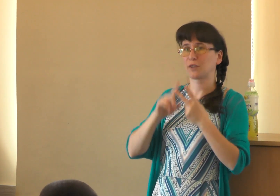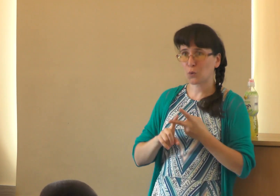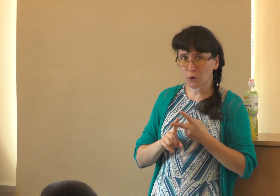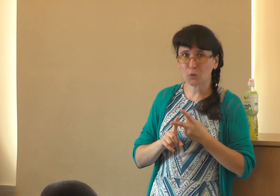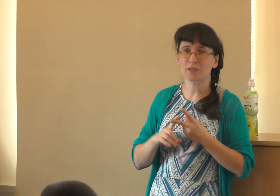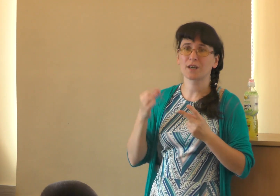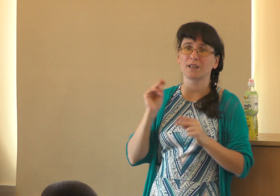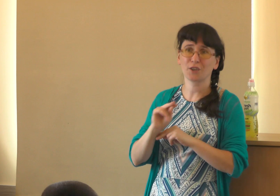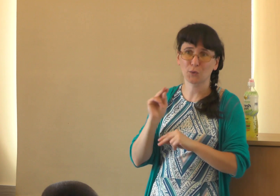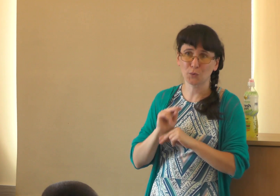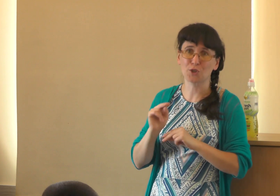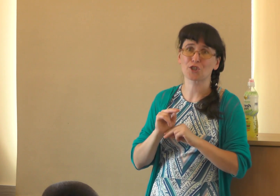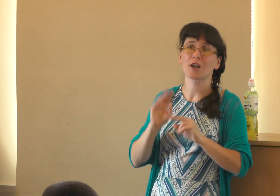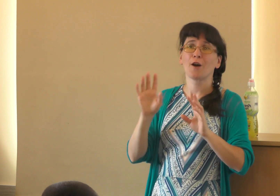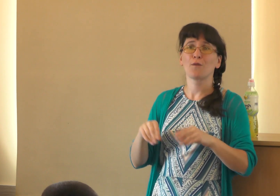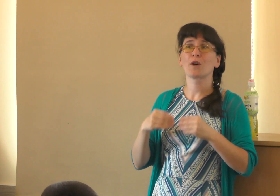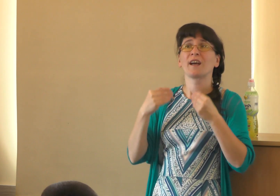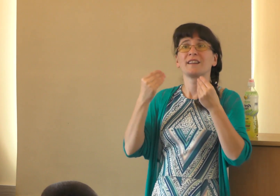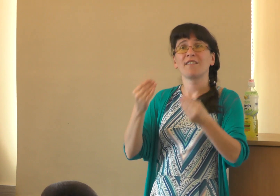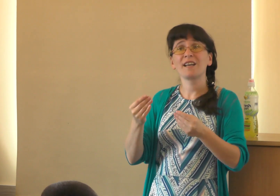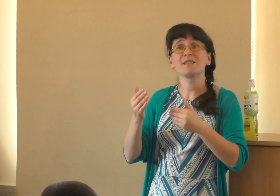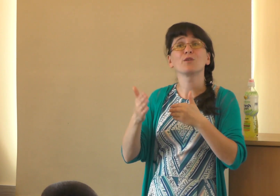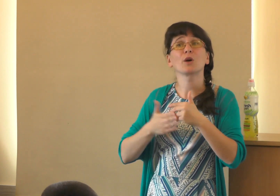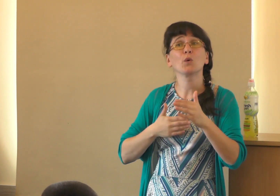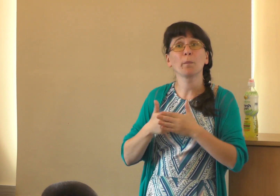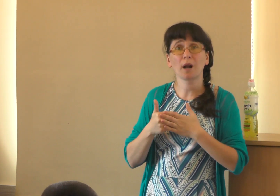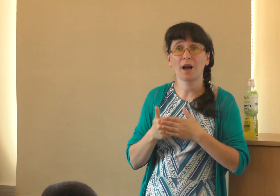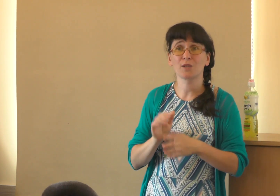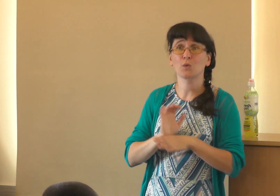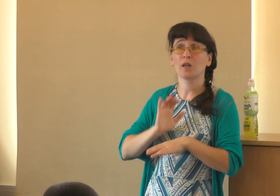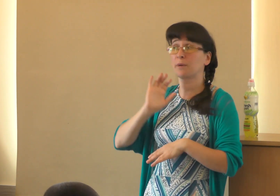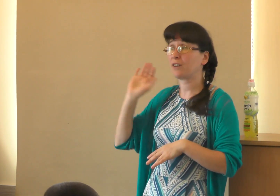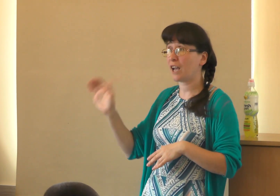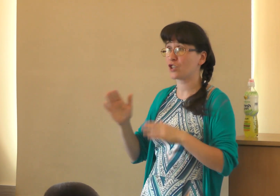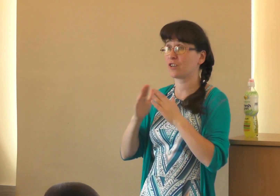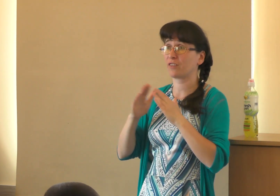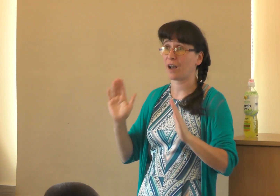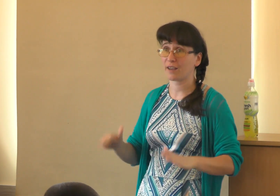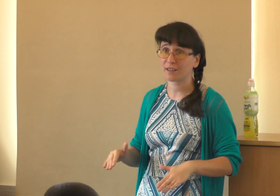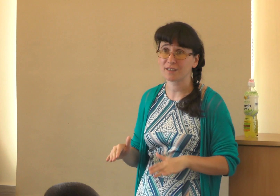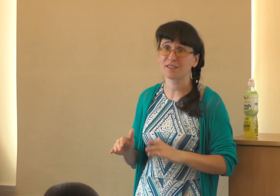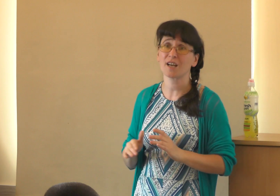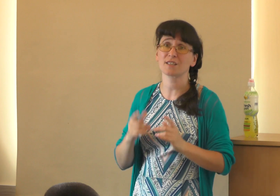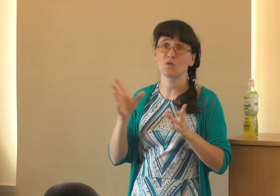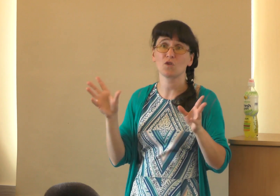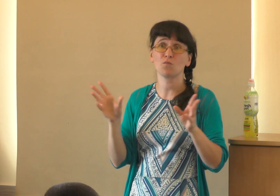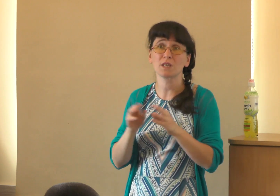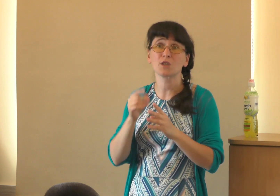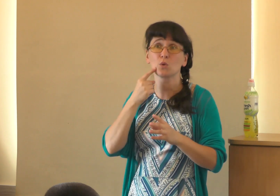второй курс, когда их учишь, вот, давайте им вот такую практику, отправляешь их в лагерь христианский и вместе с